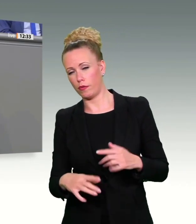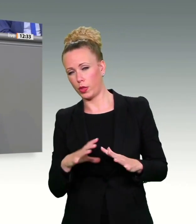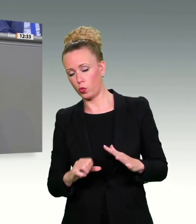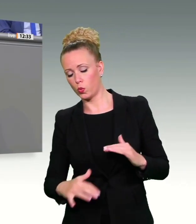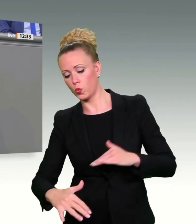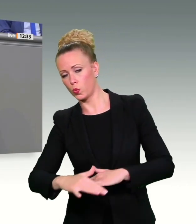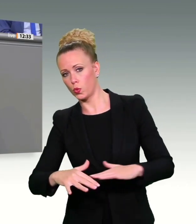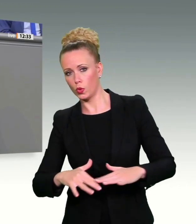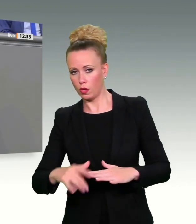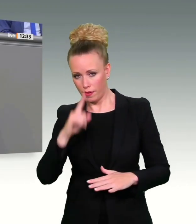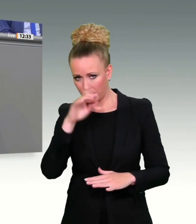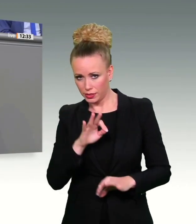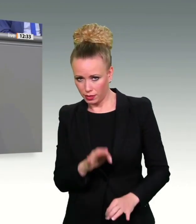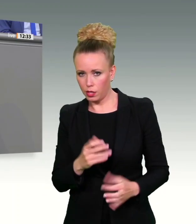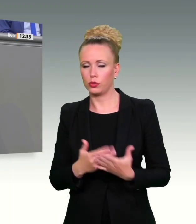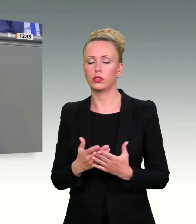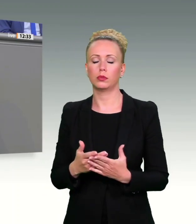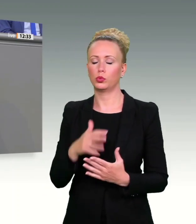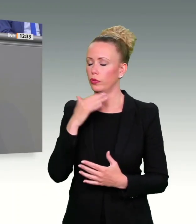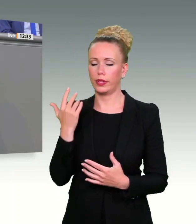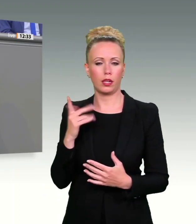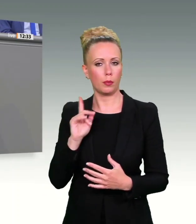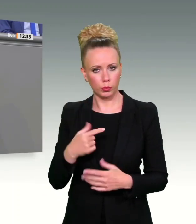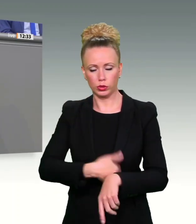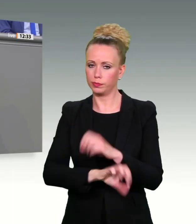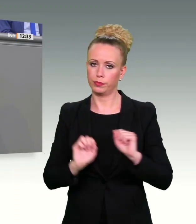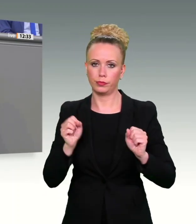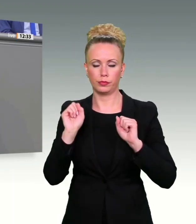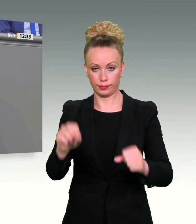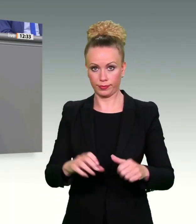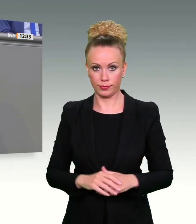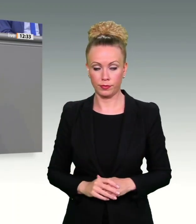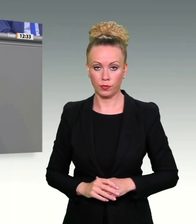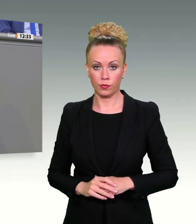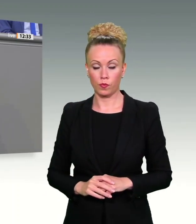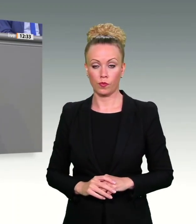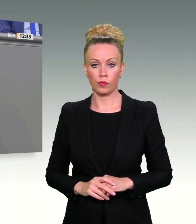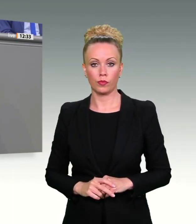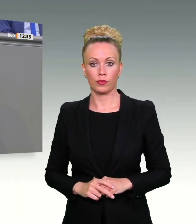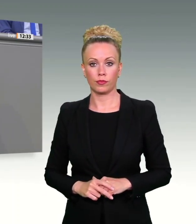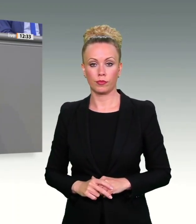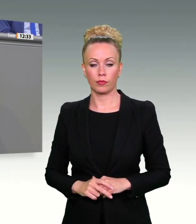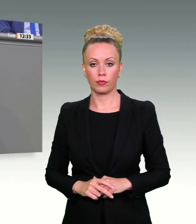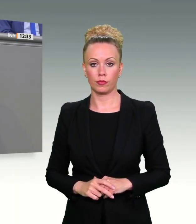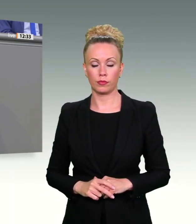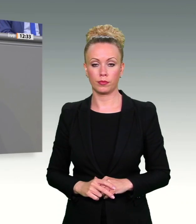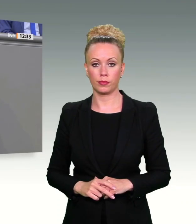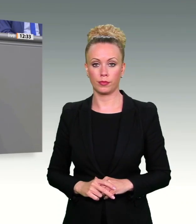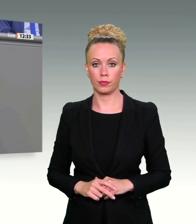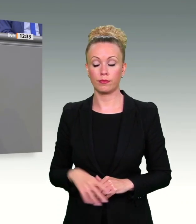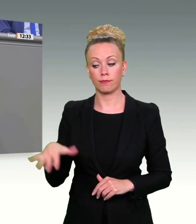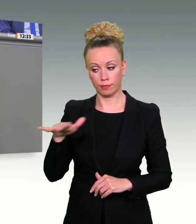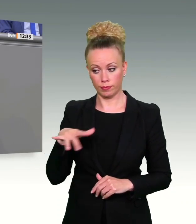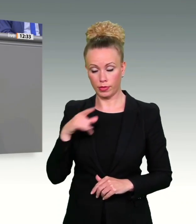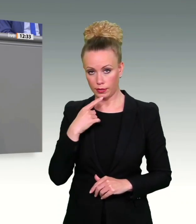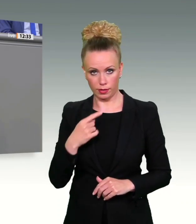Die Aussage der Ermittler, also der Praktiker zu diesem Thema, die sind eindeutig. Erstens sagen Sie, die